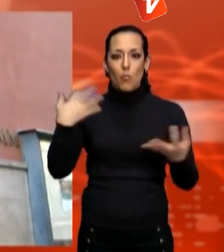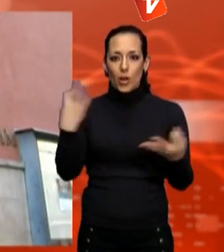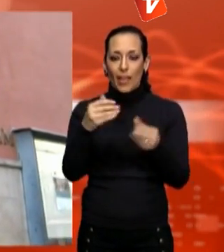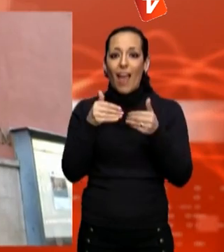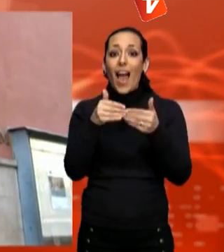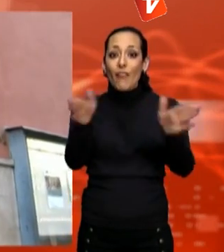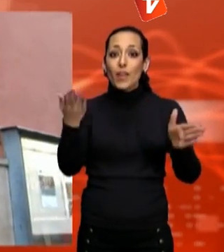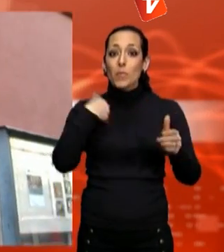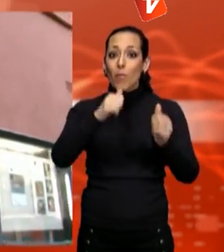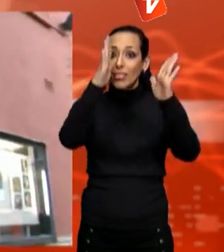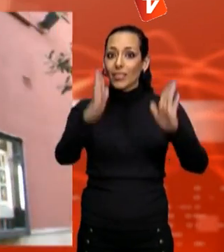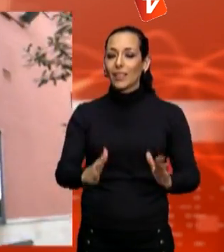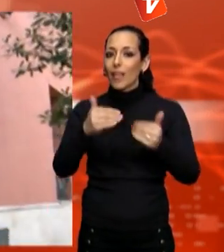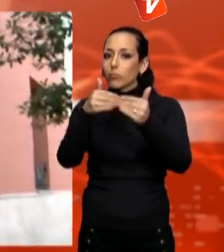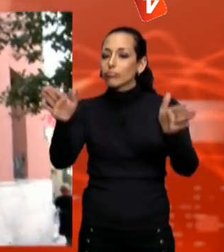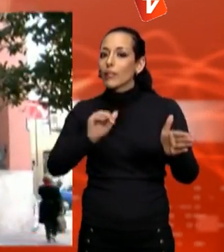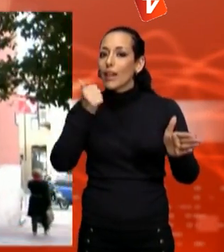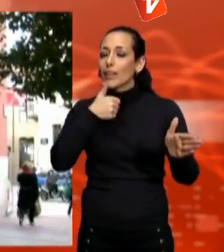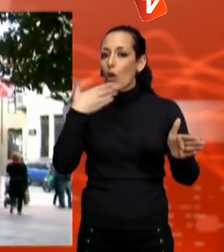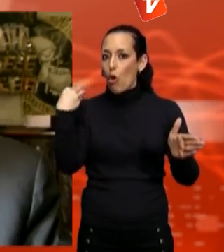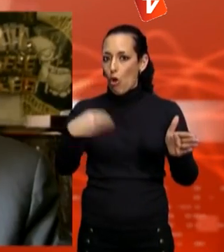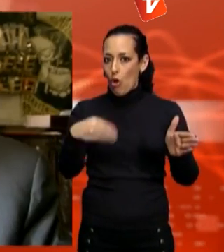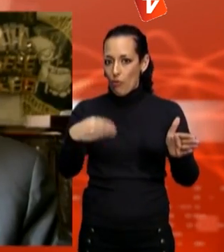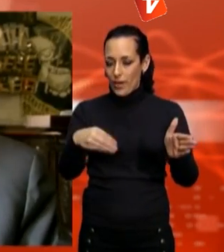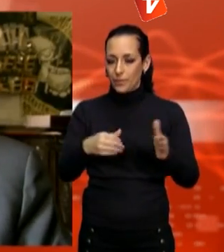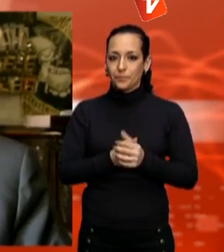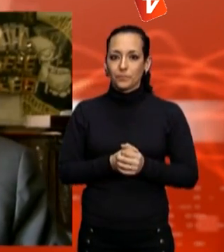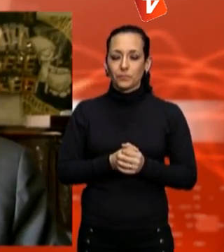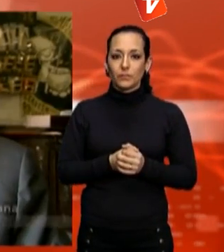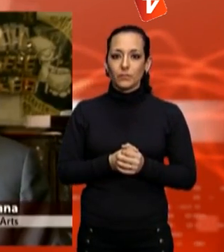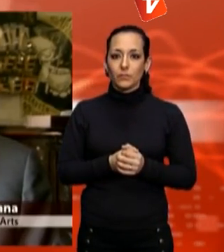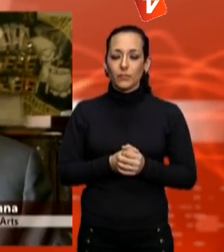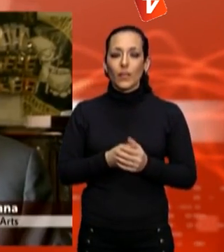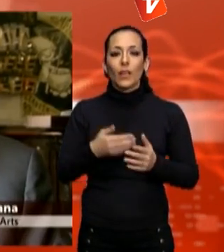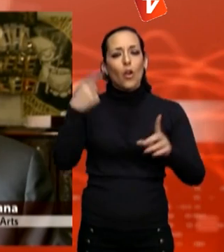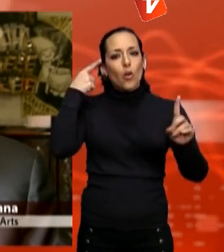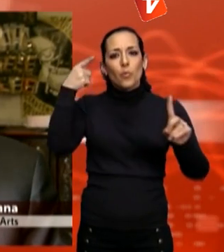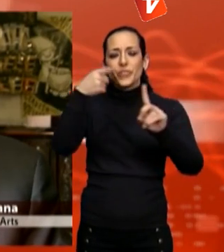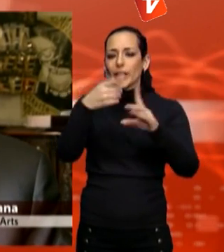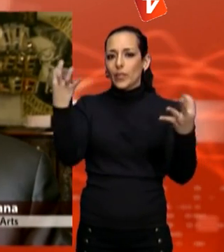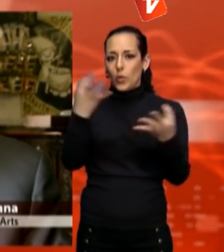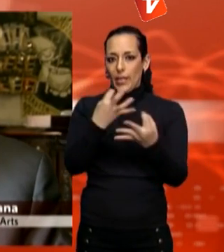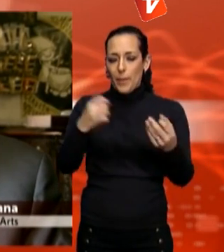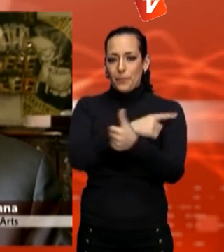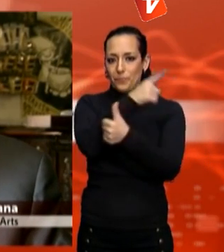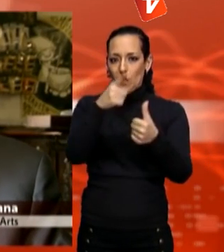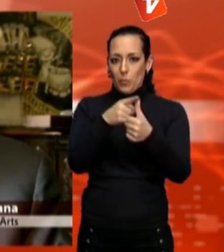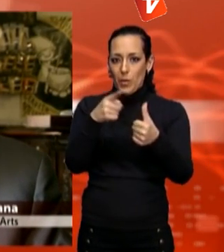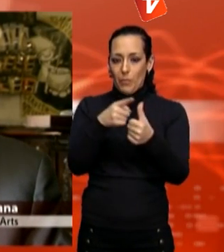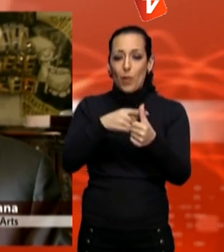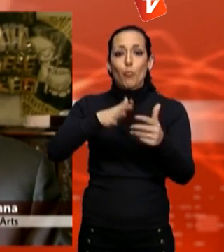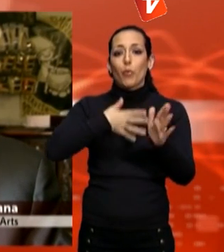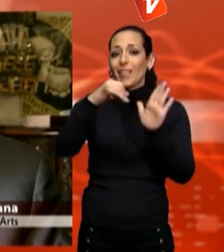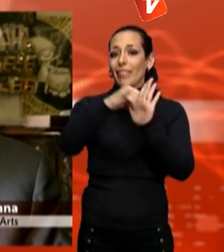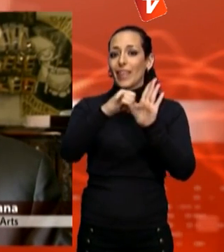i perquè la cultura prengui el relleu com a sector econòmic. Per un cantó, acostar-nos a tota la ciutat i, per altra,